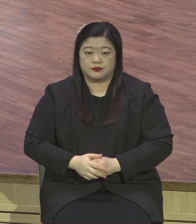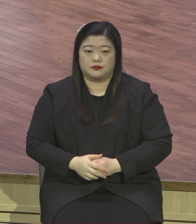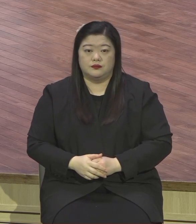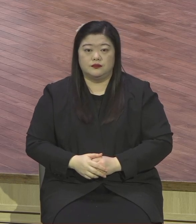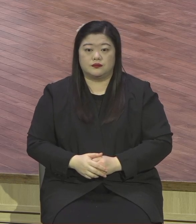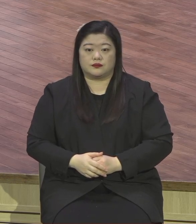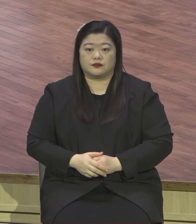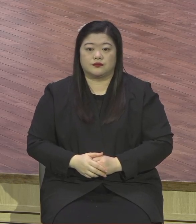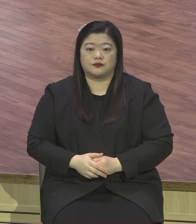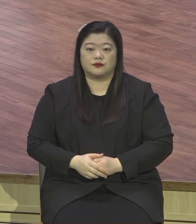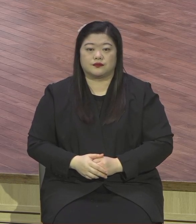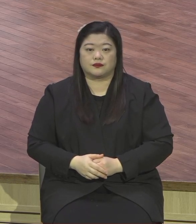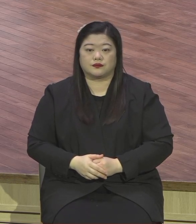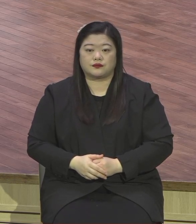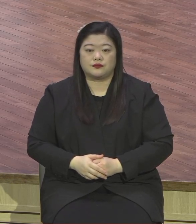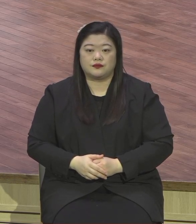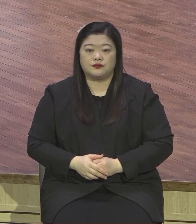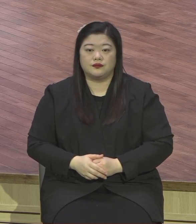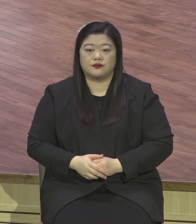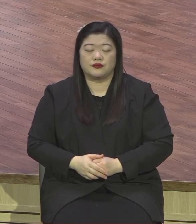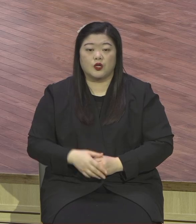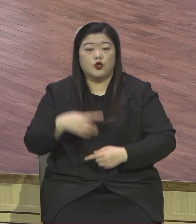말씀을 청정하라는 것입니다.